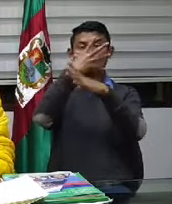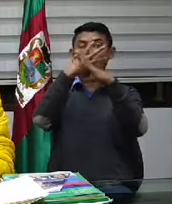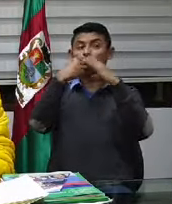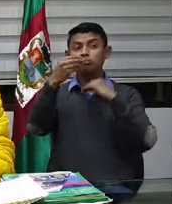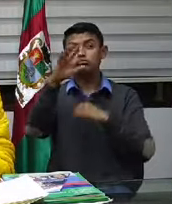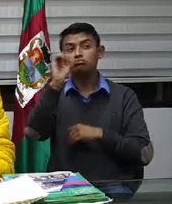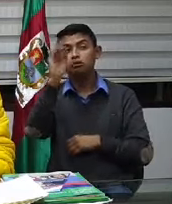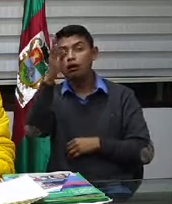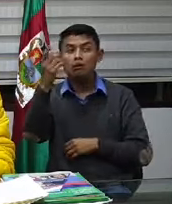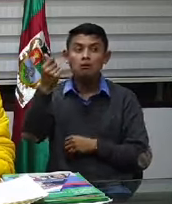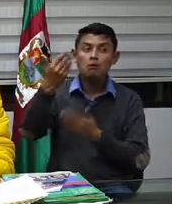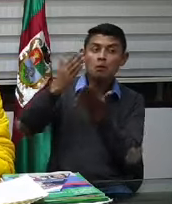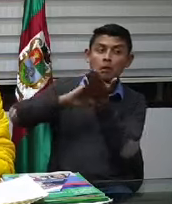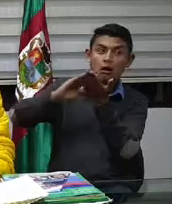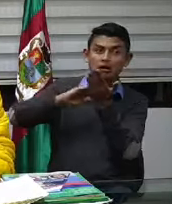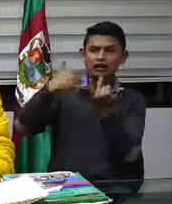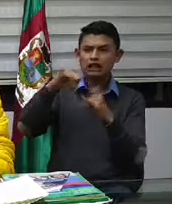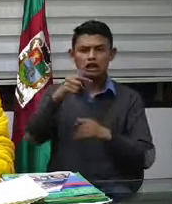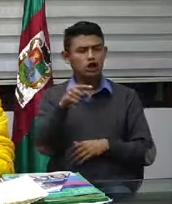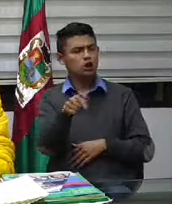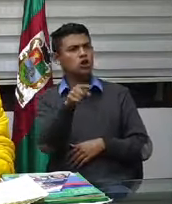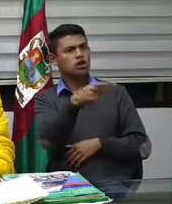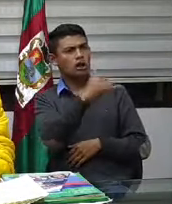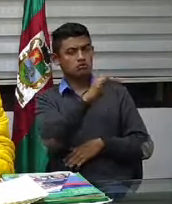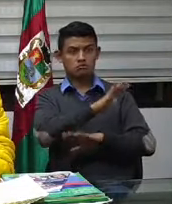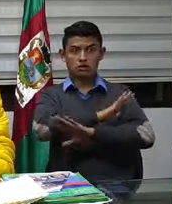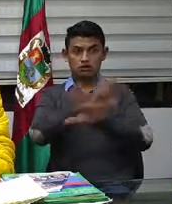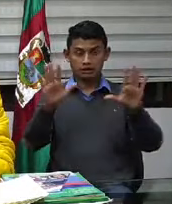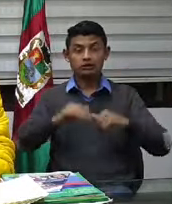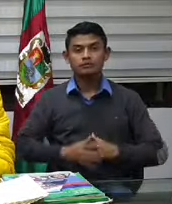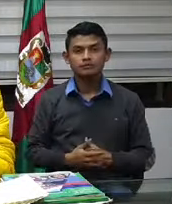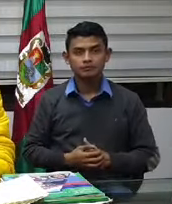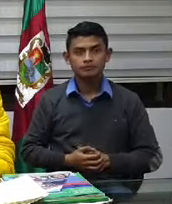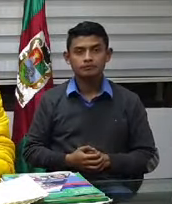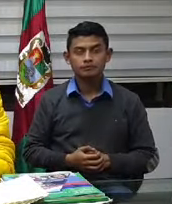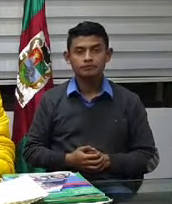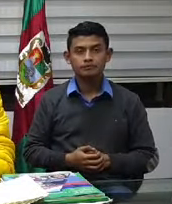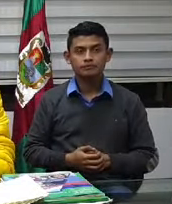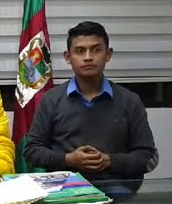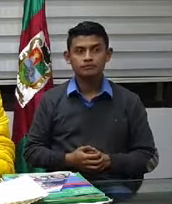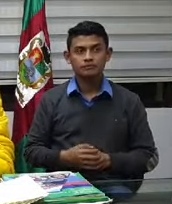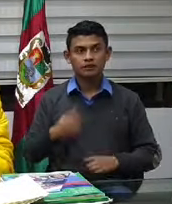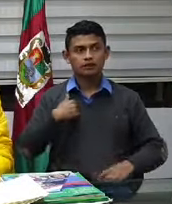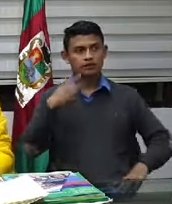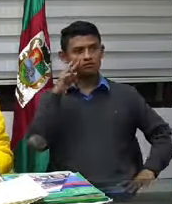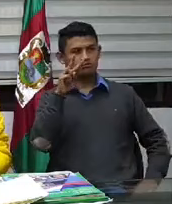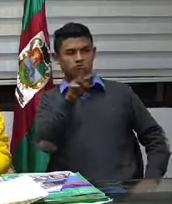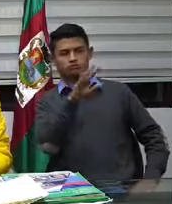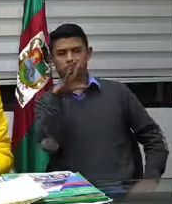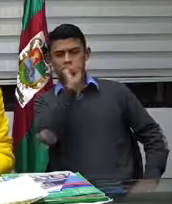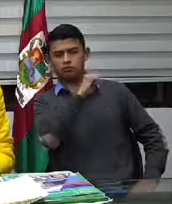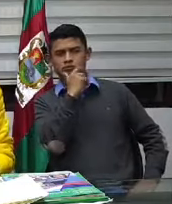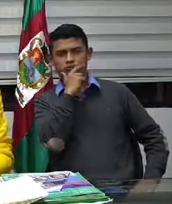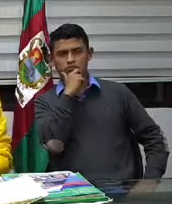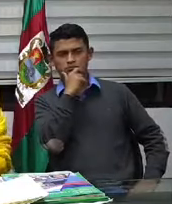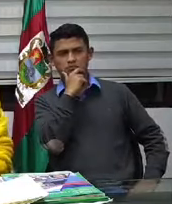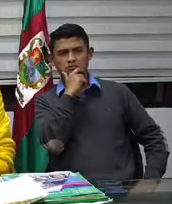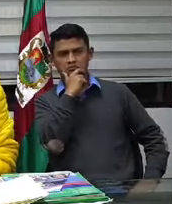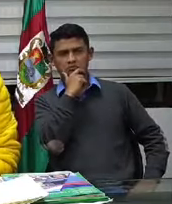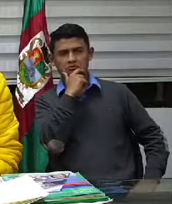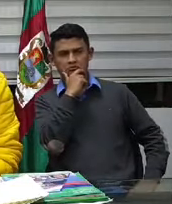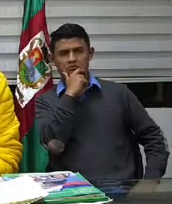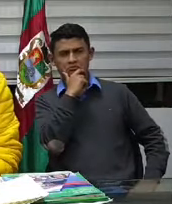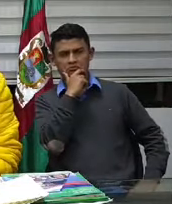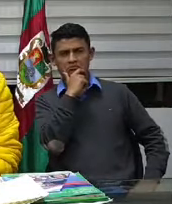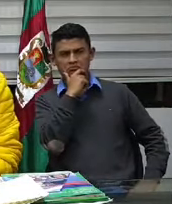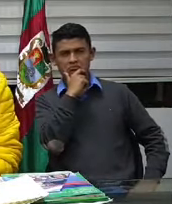bancarios de los subsidios que el país les brinda. ¿Eso qué va? ¿A qué a esta fecha entonces deberíamos tener menos gente